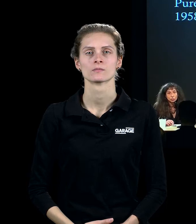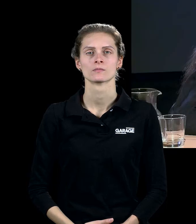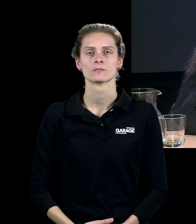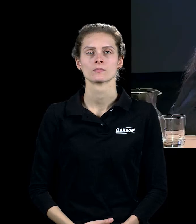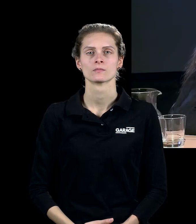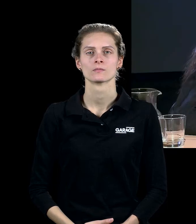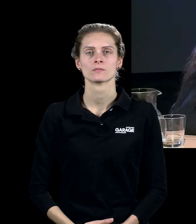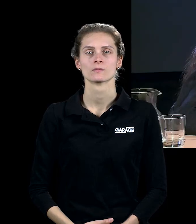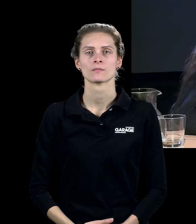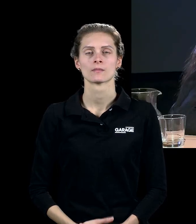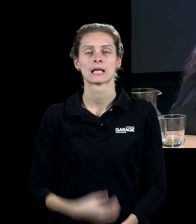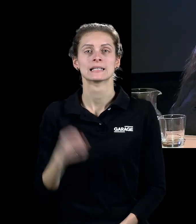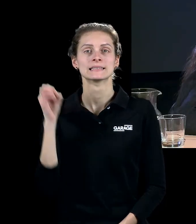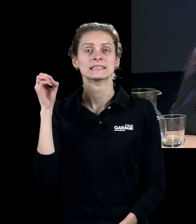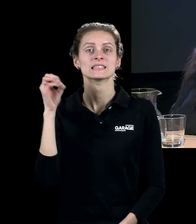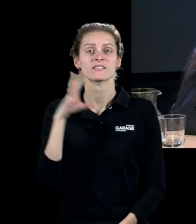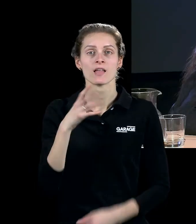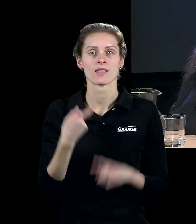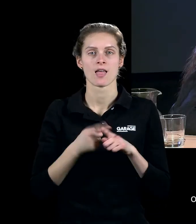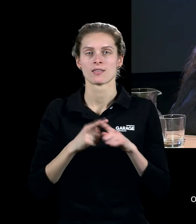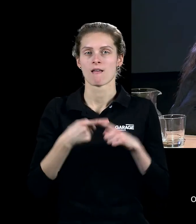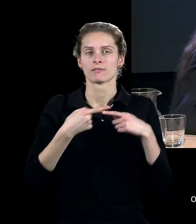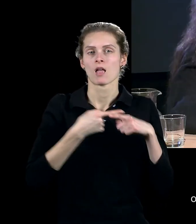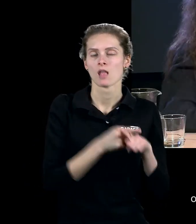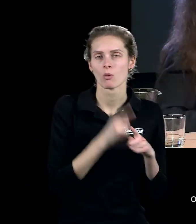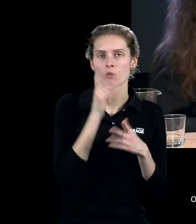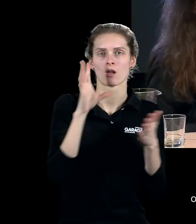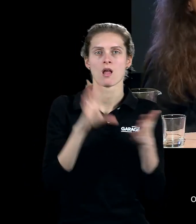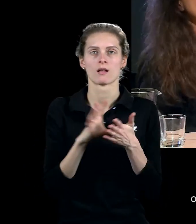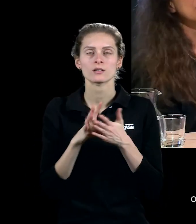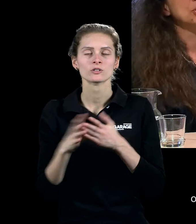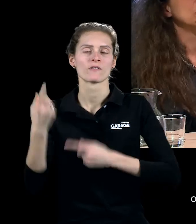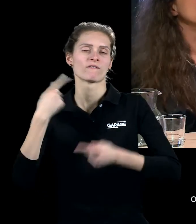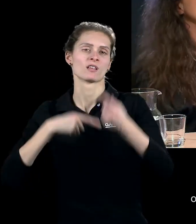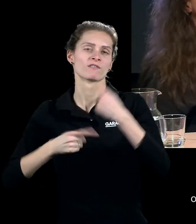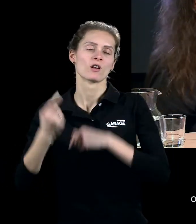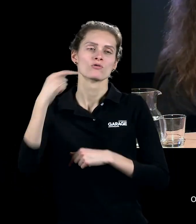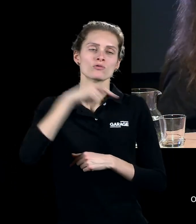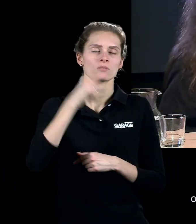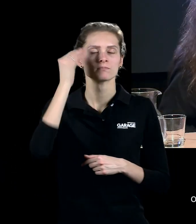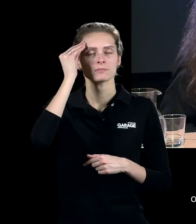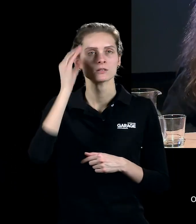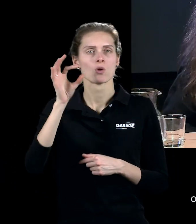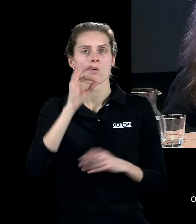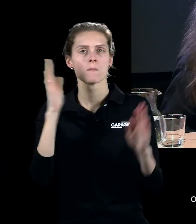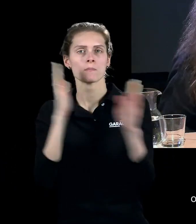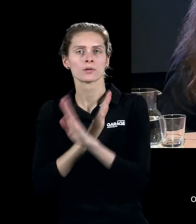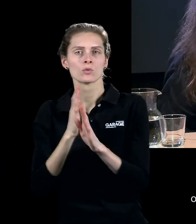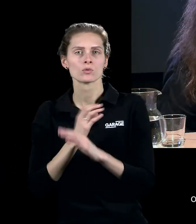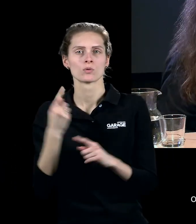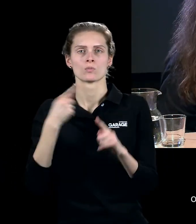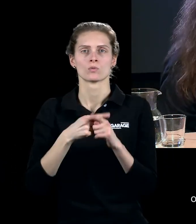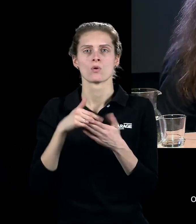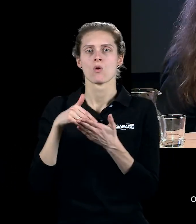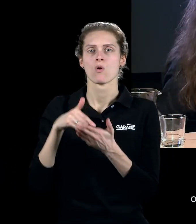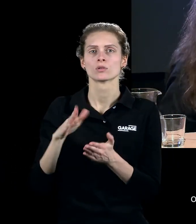технология и электричество света, это ещё стихия, это ещё возвращение к природе. Почему возникает идея отказа от психо... В том